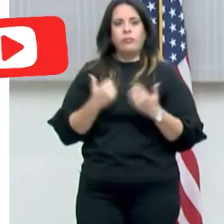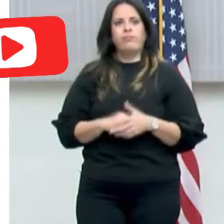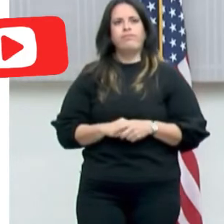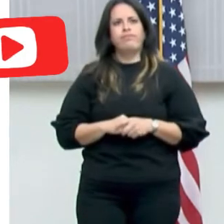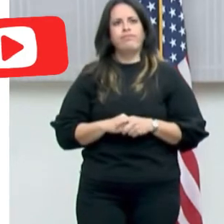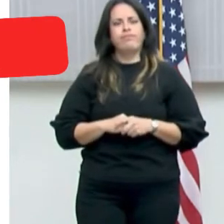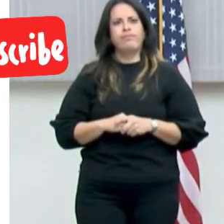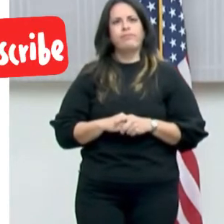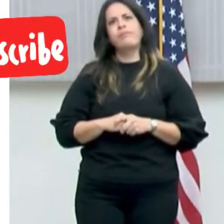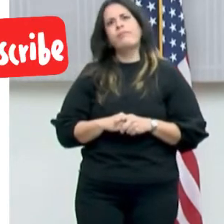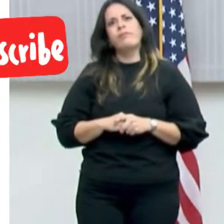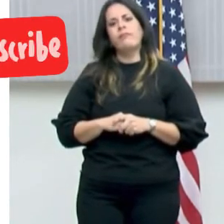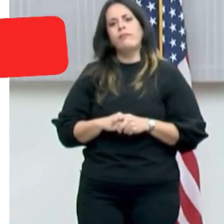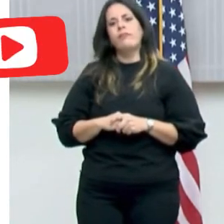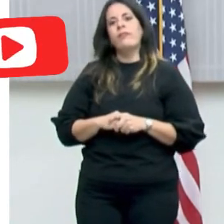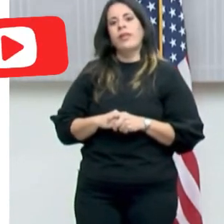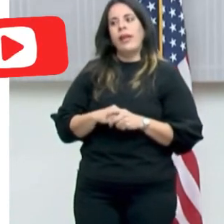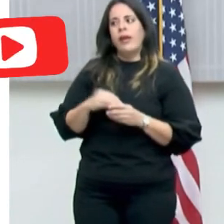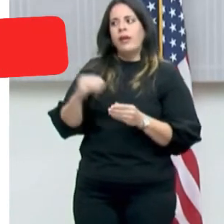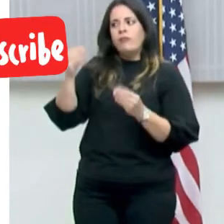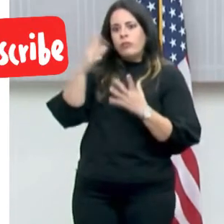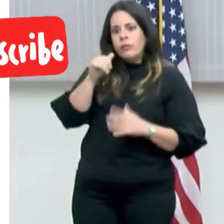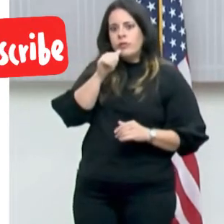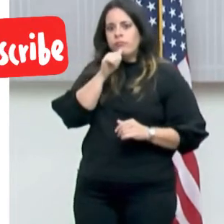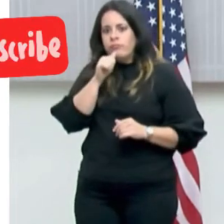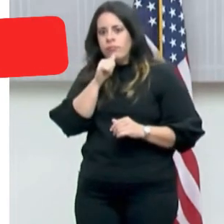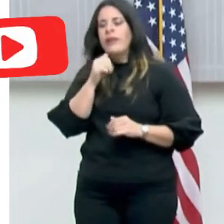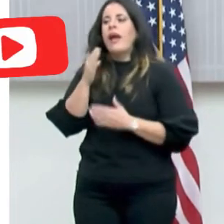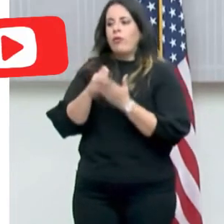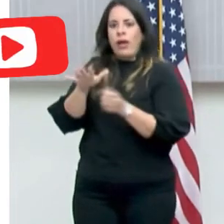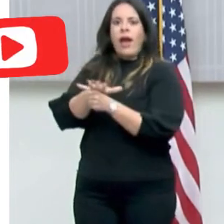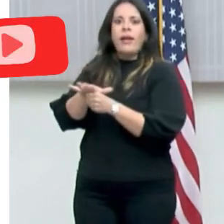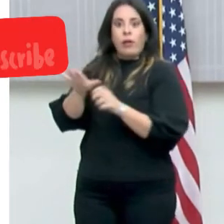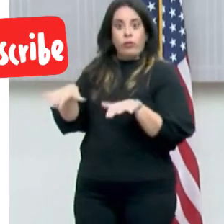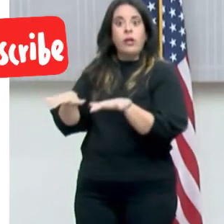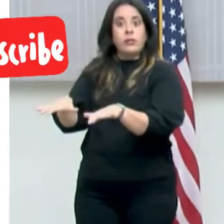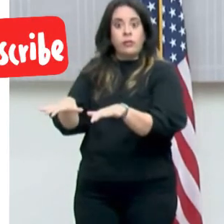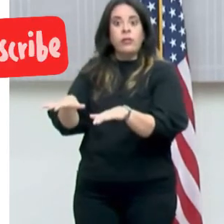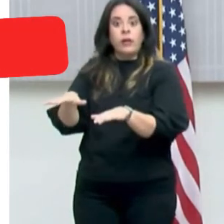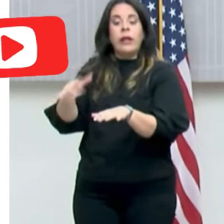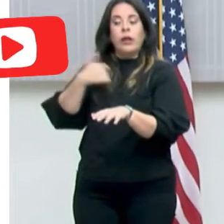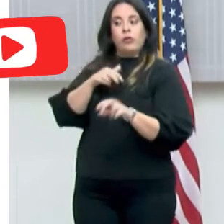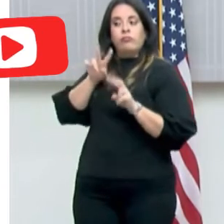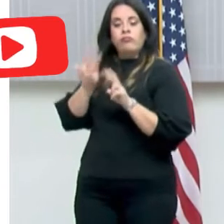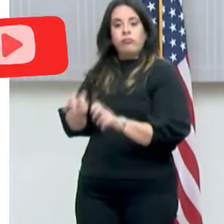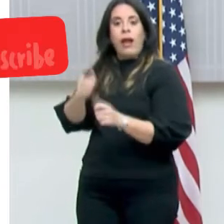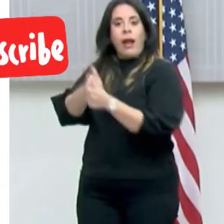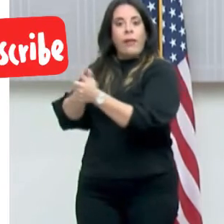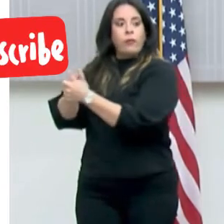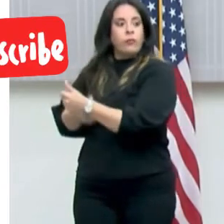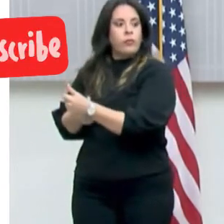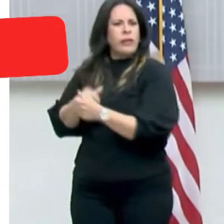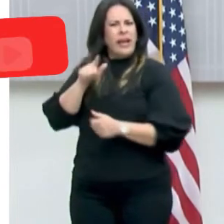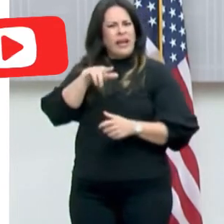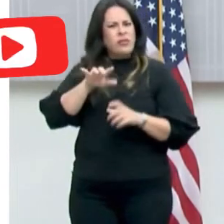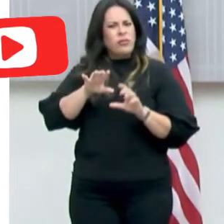confidencia de varios lugares donde sí se están haciendo y se están investigando cada uno de ellos.